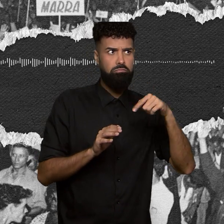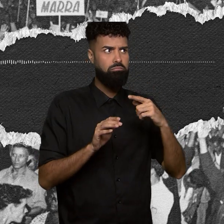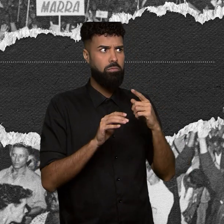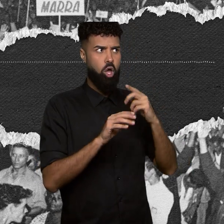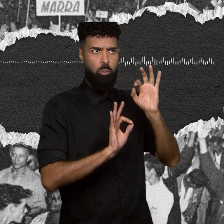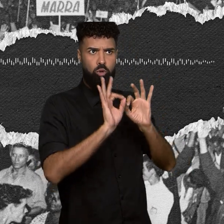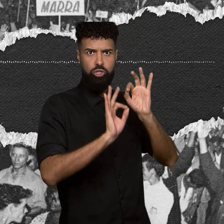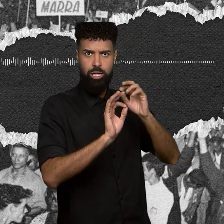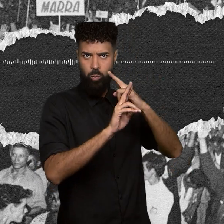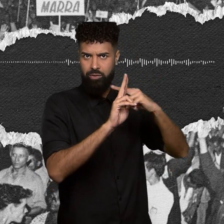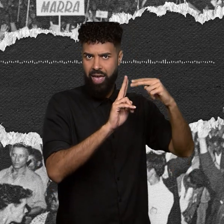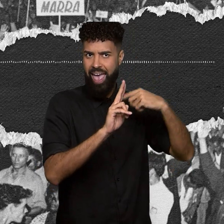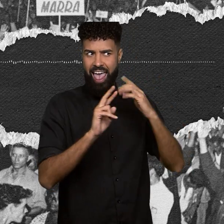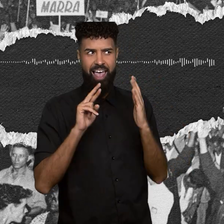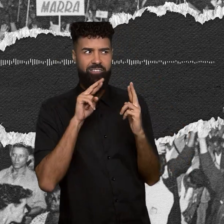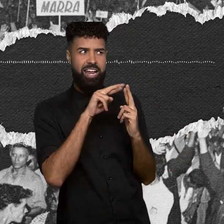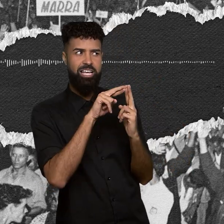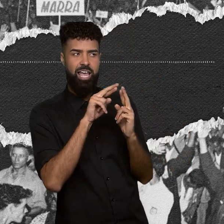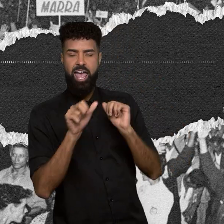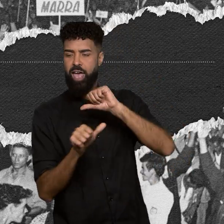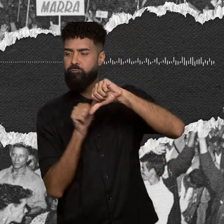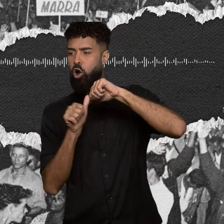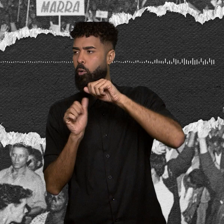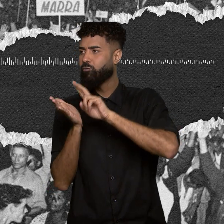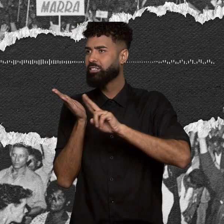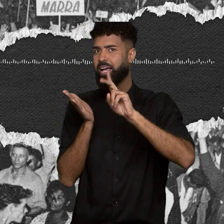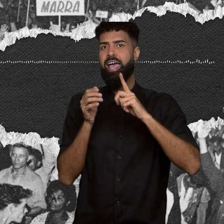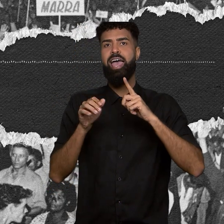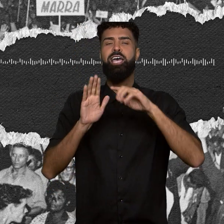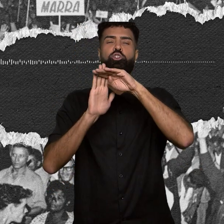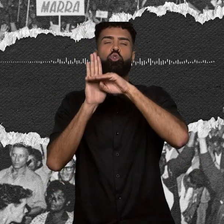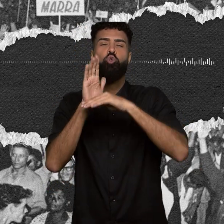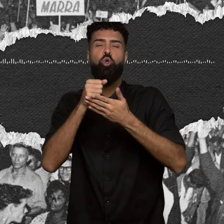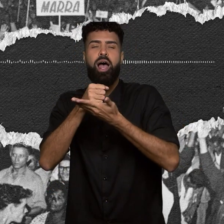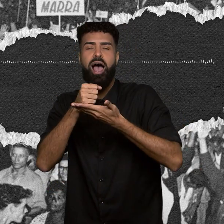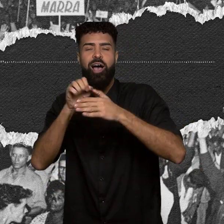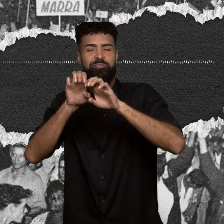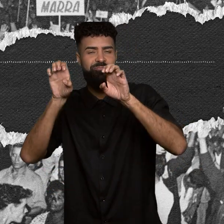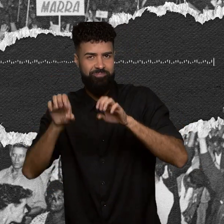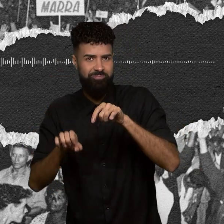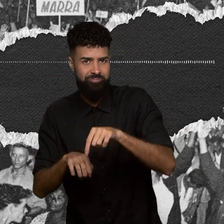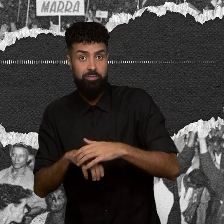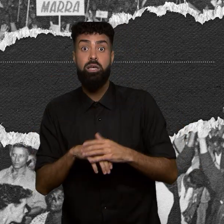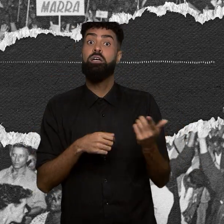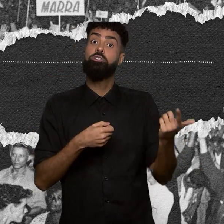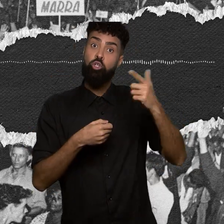universitária dentro das reformas estruturais de base. E lá vamos nós de volta ao comício de 13 de março.